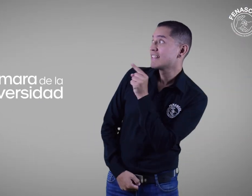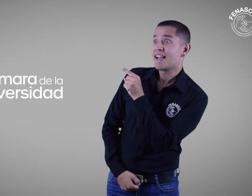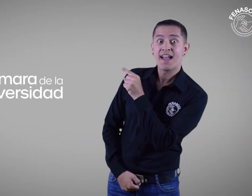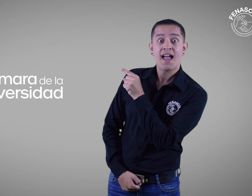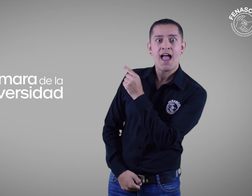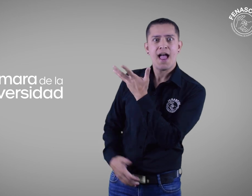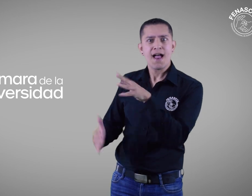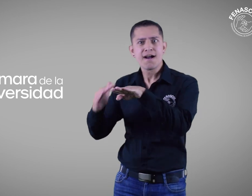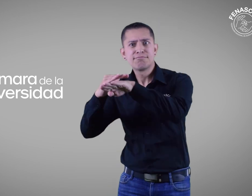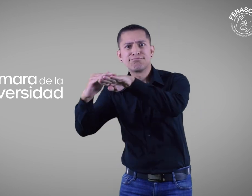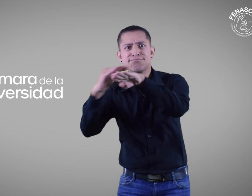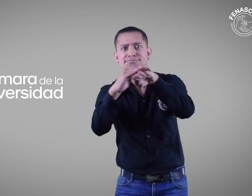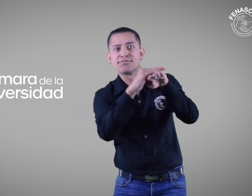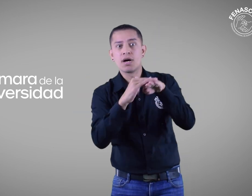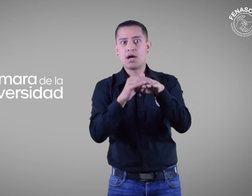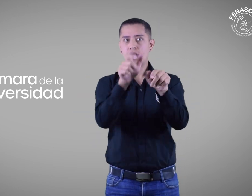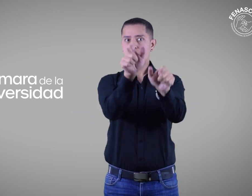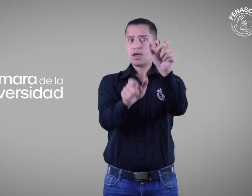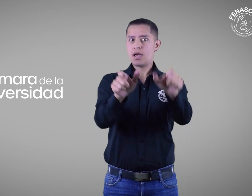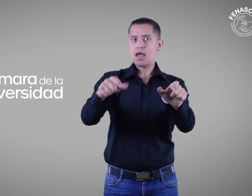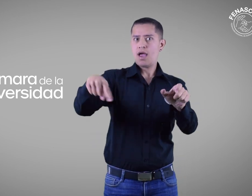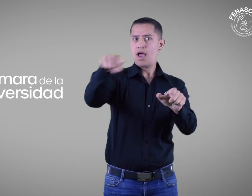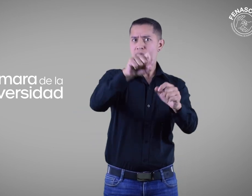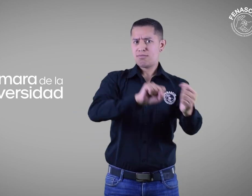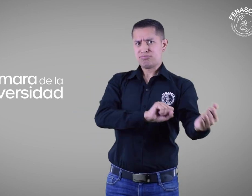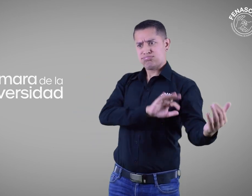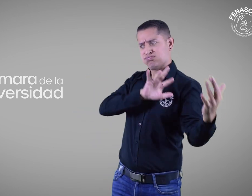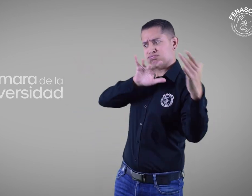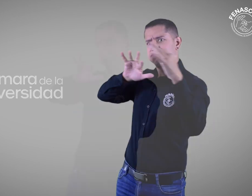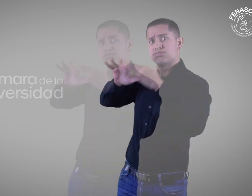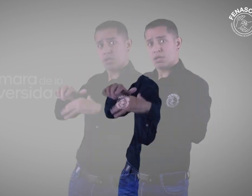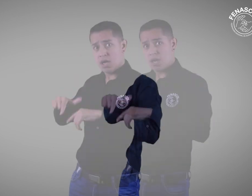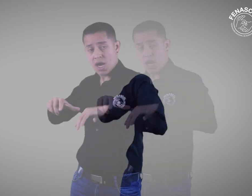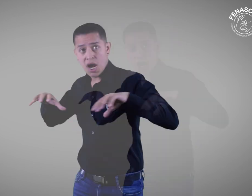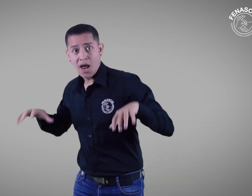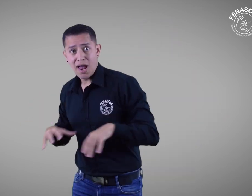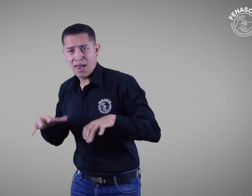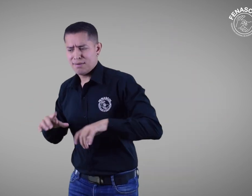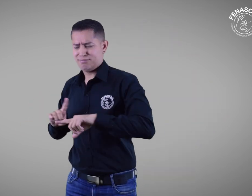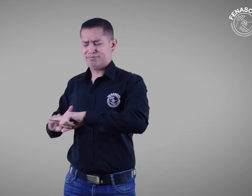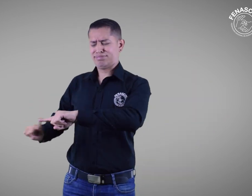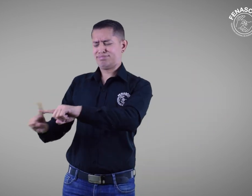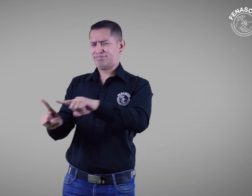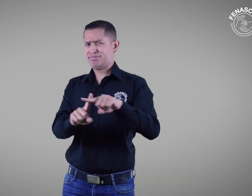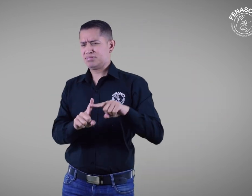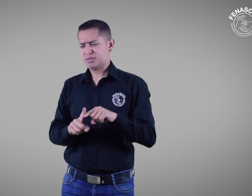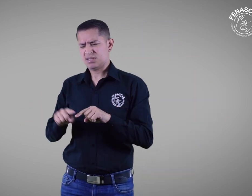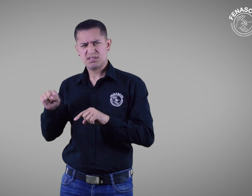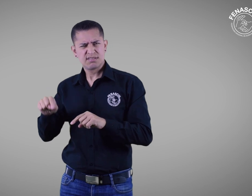La Cámara de la Diversidad invita a este evento donde se llevará a cabo las siguientes actividades.